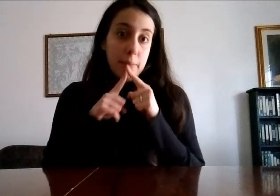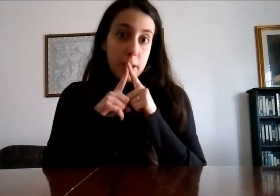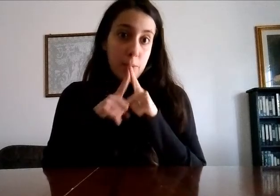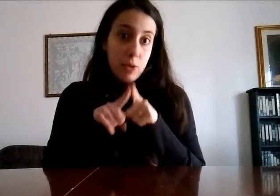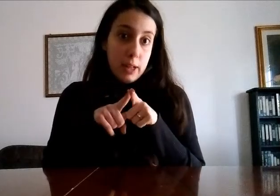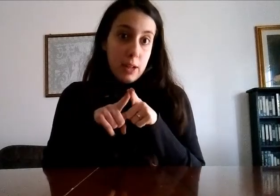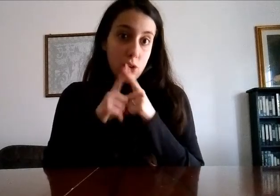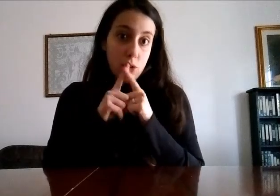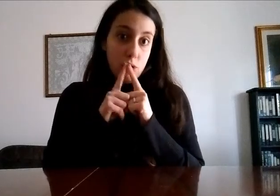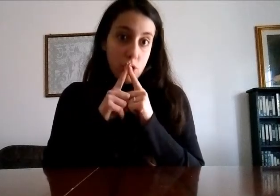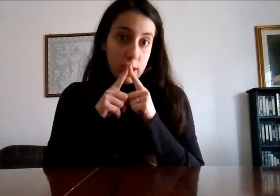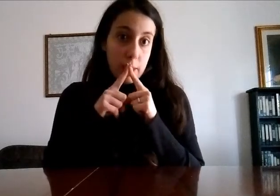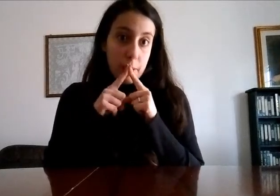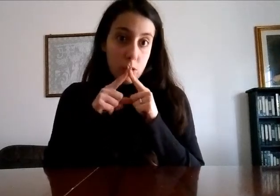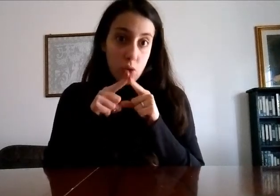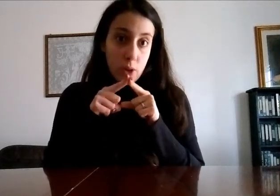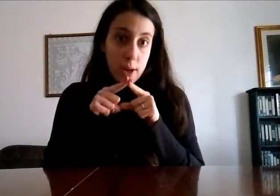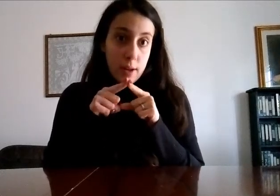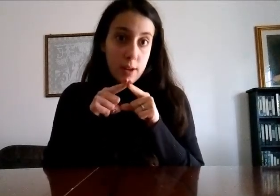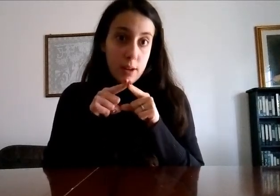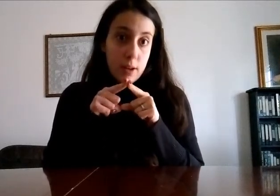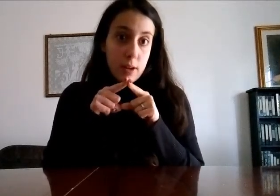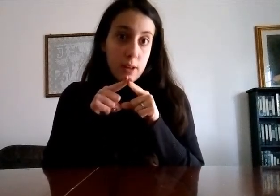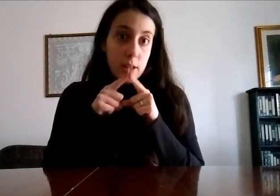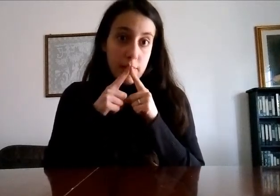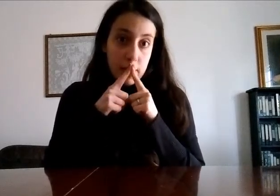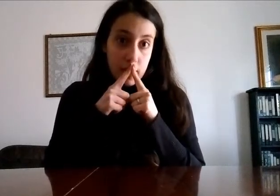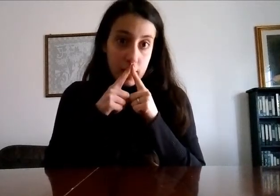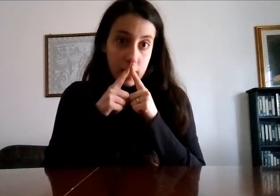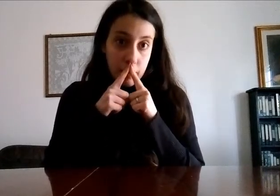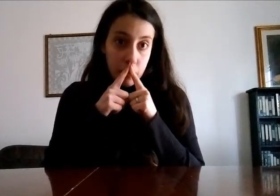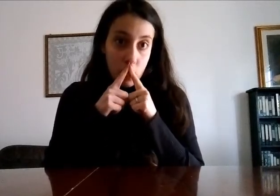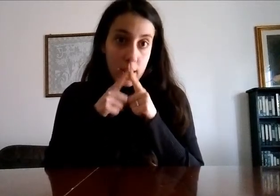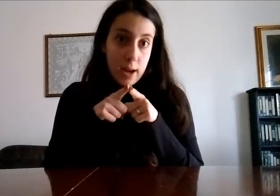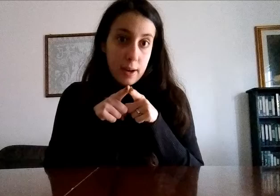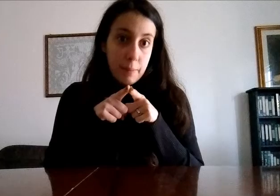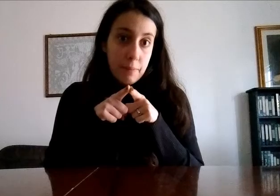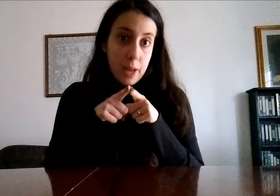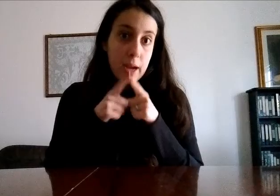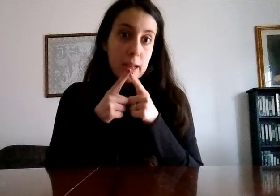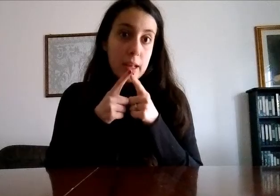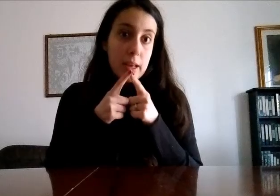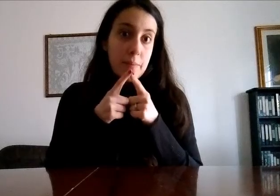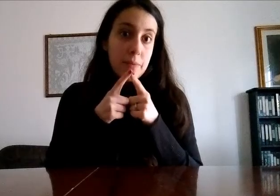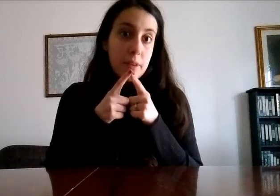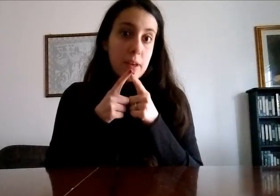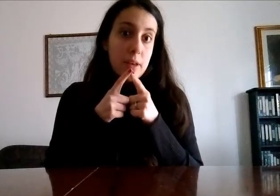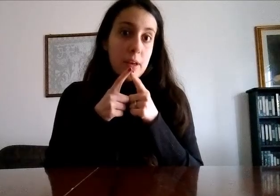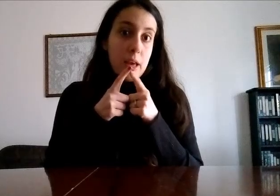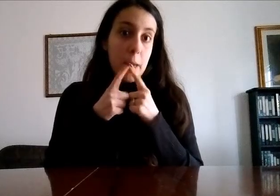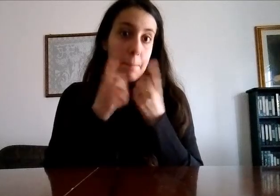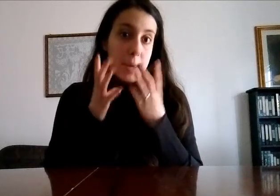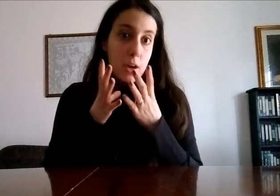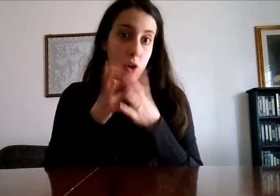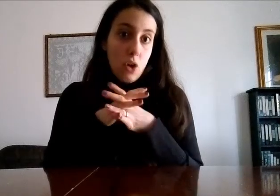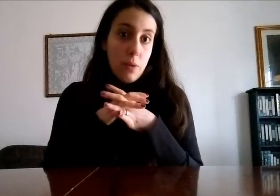il buon senso di certe persone deve dire che quel cane anche se è piccolo